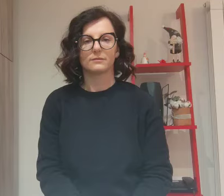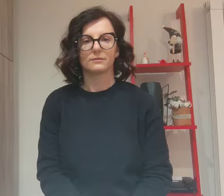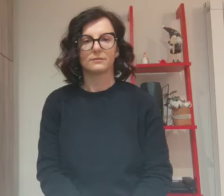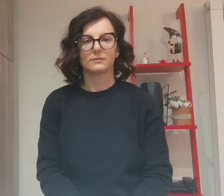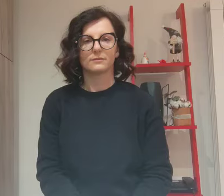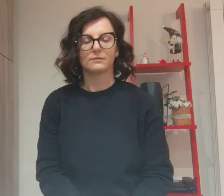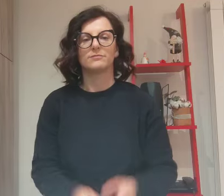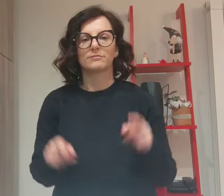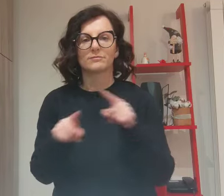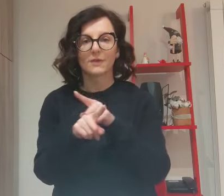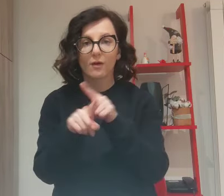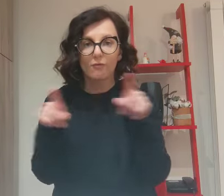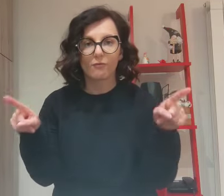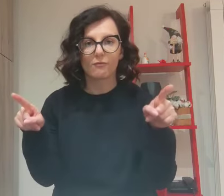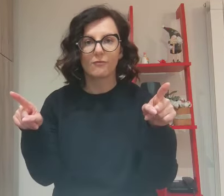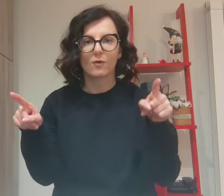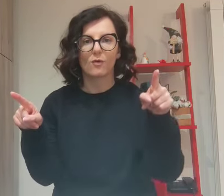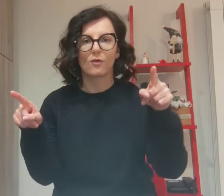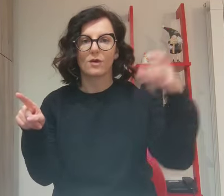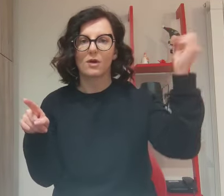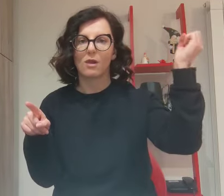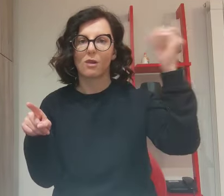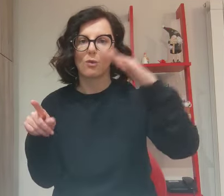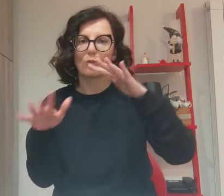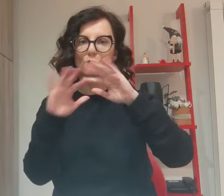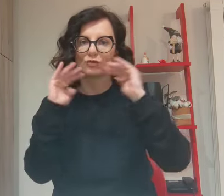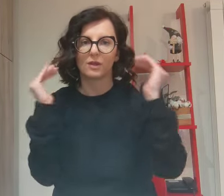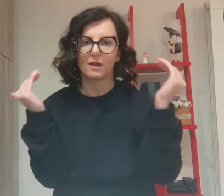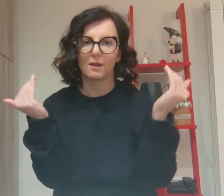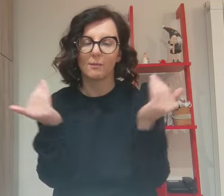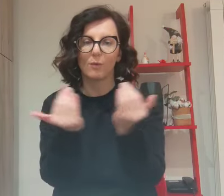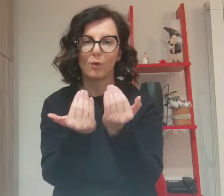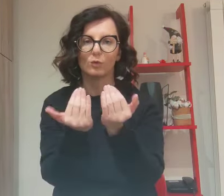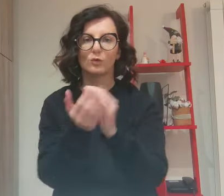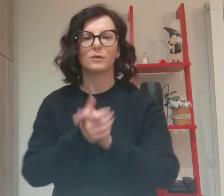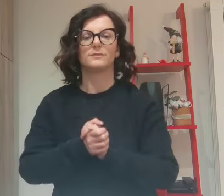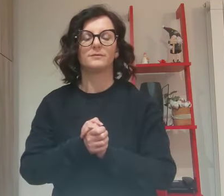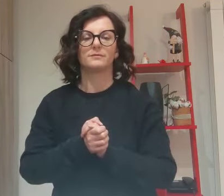Voi siete la luce del mondo, dal Vangelo secondo Matteo.